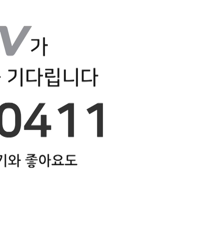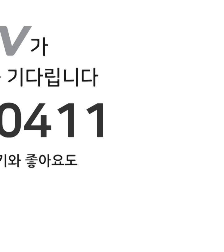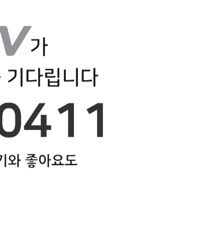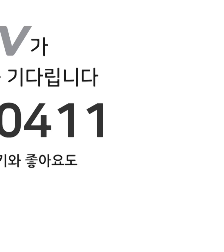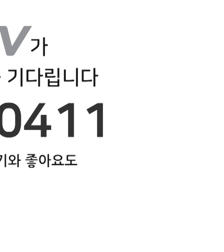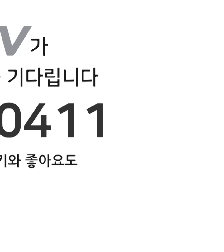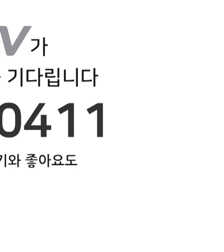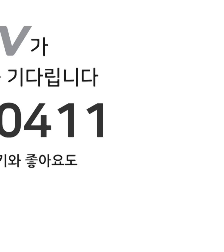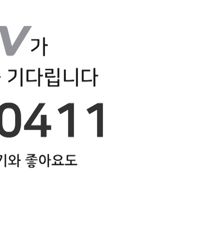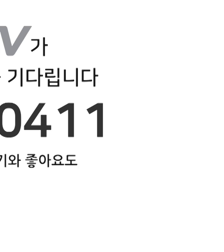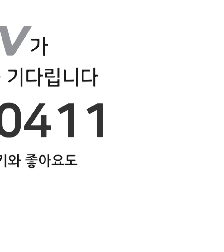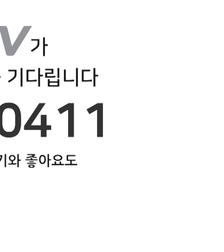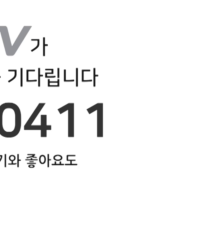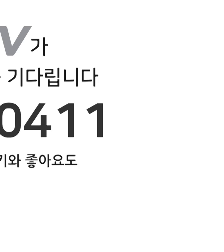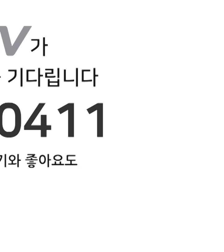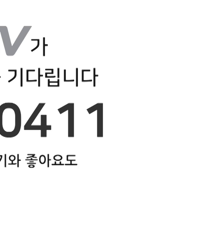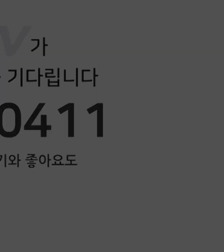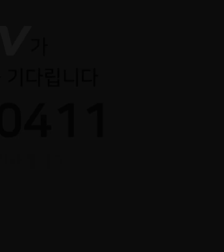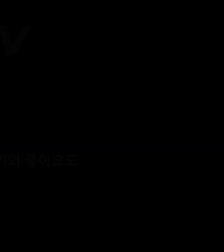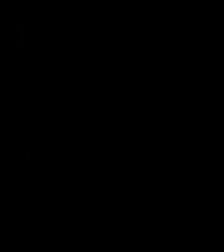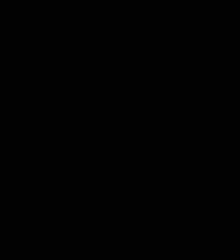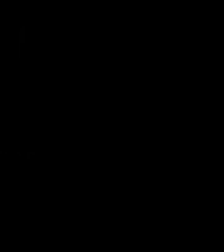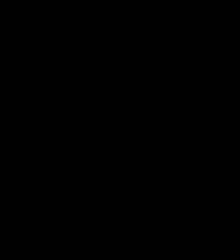수고하셨습니다. 수고하셨습니다. 수고하셨습니다. 삼식부에서 내려서namably 다음 영상에서 만나요.